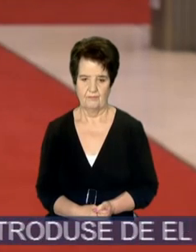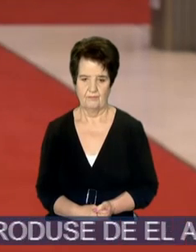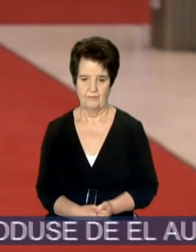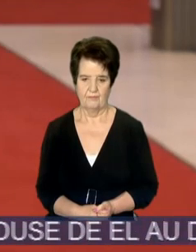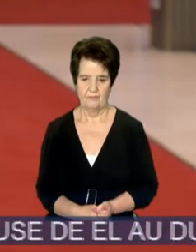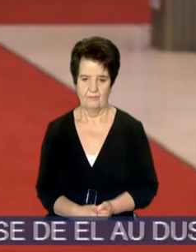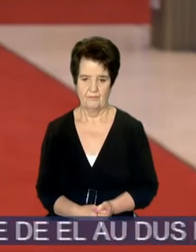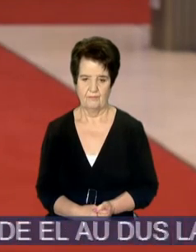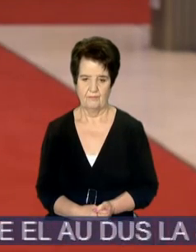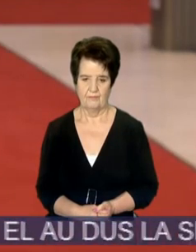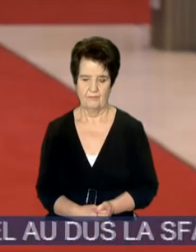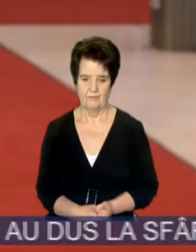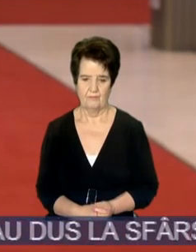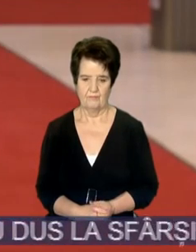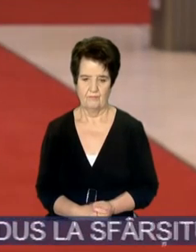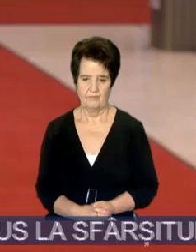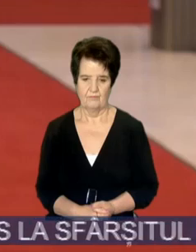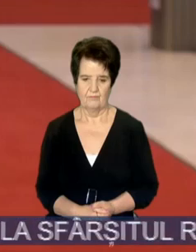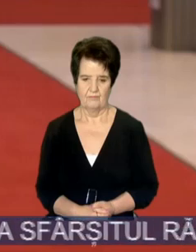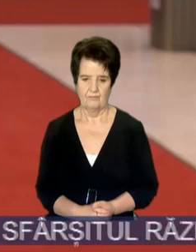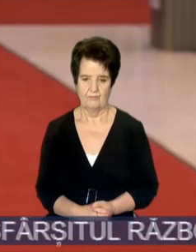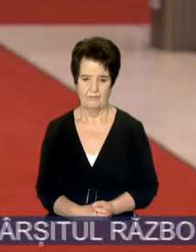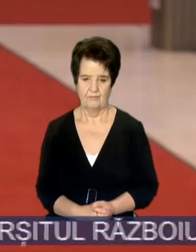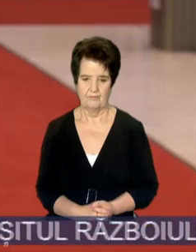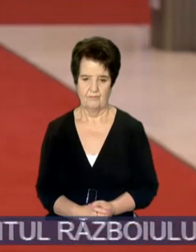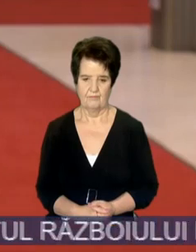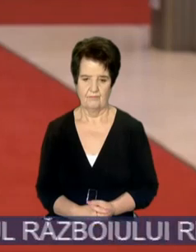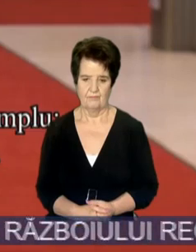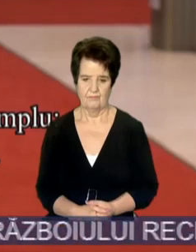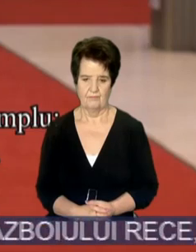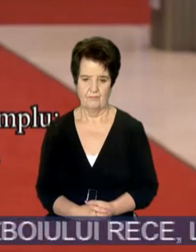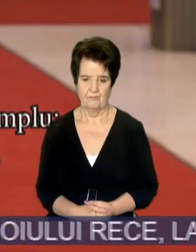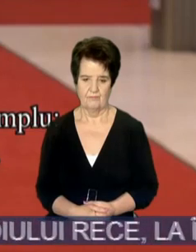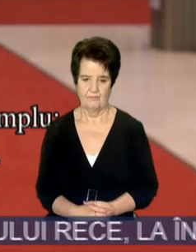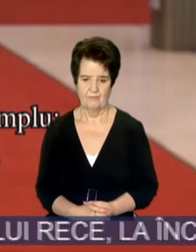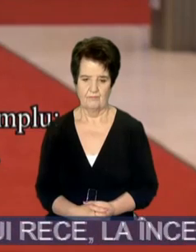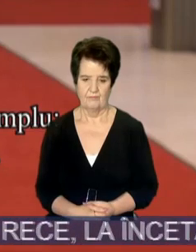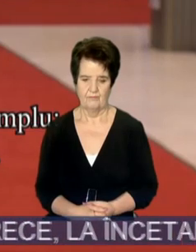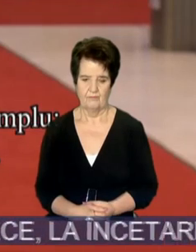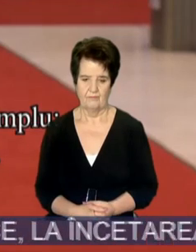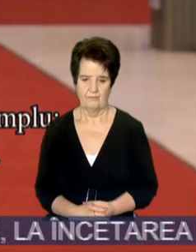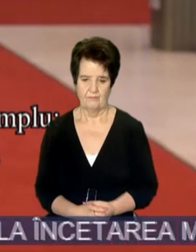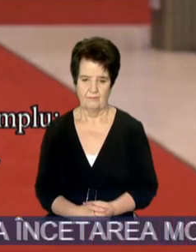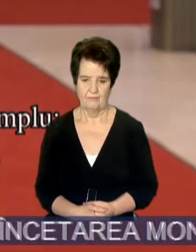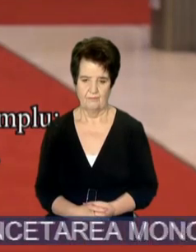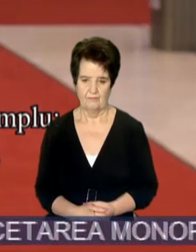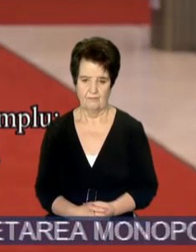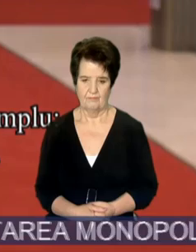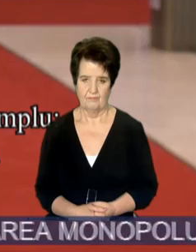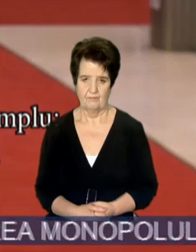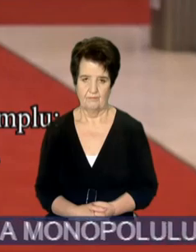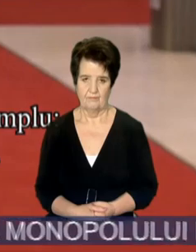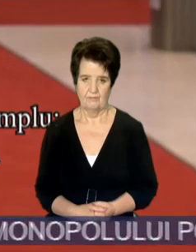Înăertă dar Mă cred că este un issue de self-respect pentru europesele au zile, că nu ne să letăi